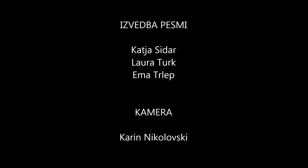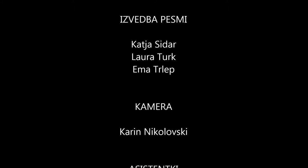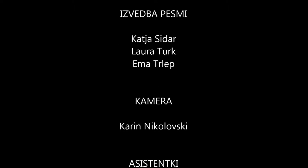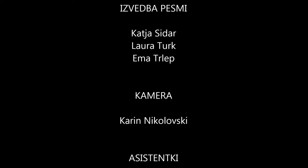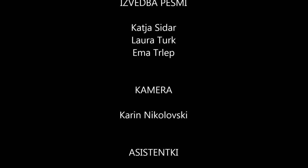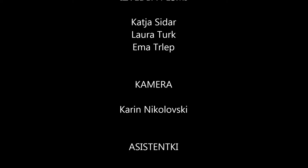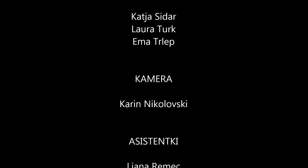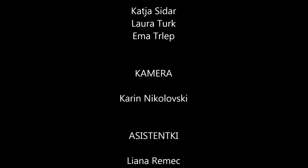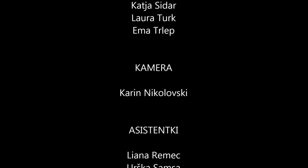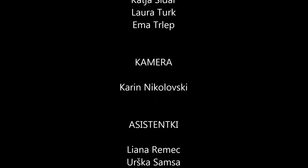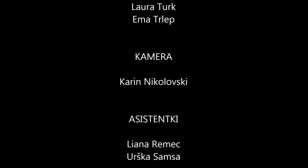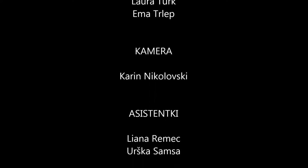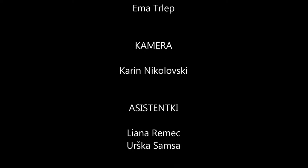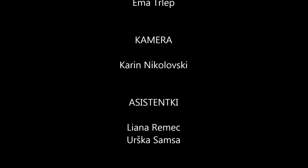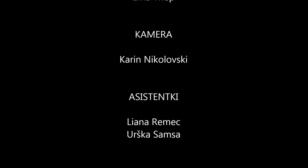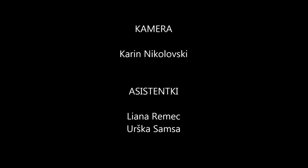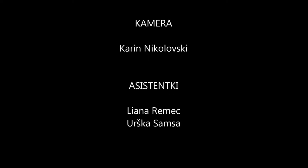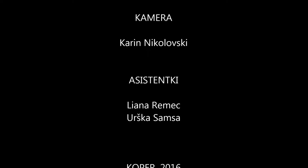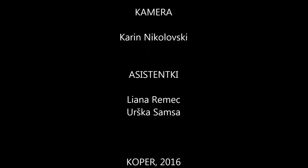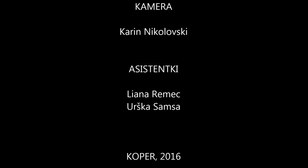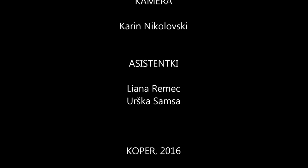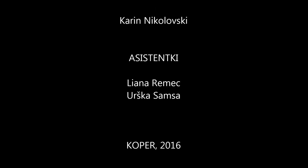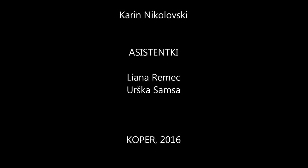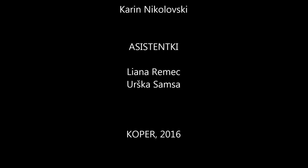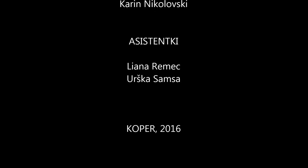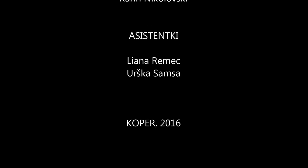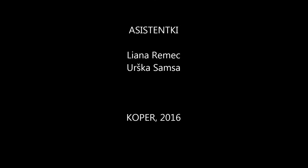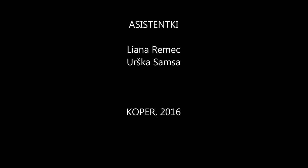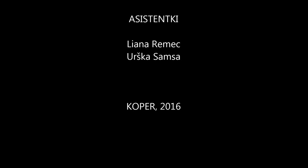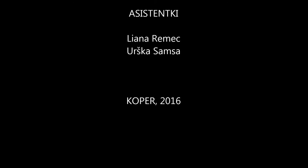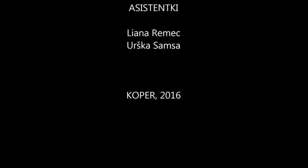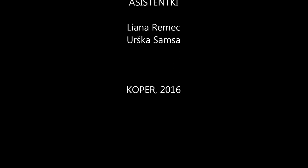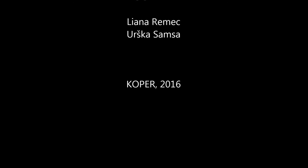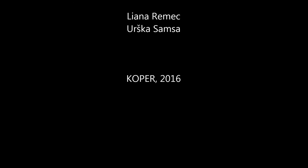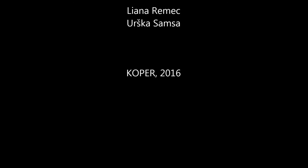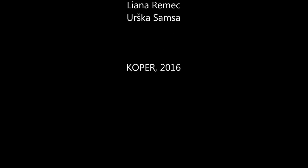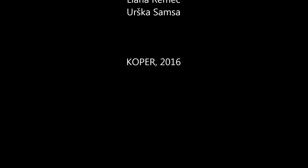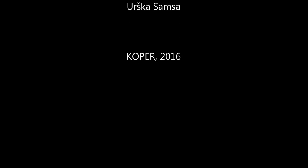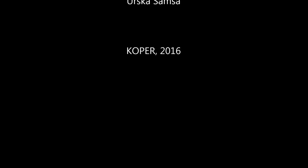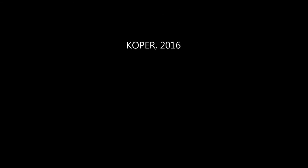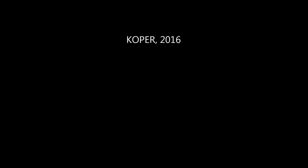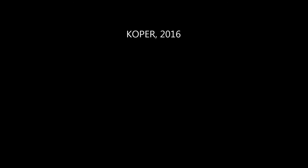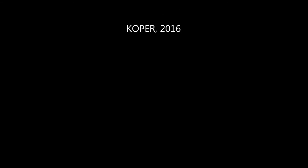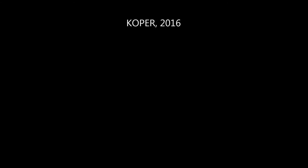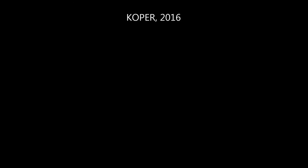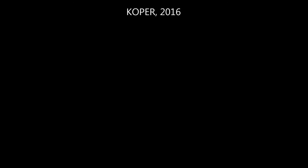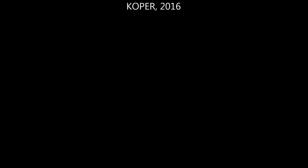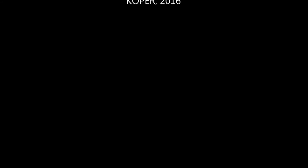A potem je neko noč, mu rekel dedek mraz.